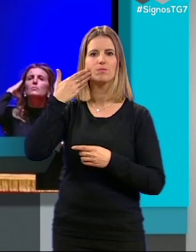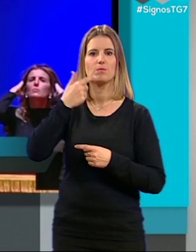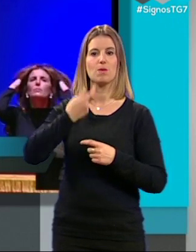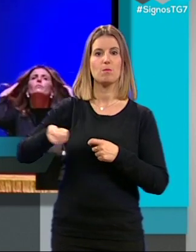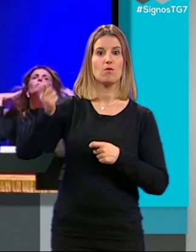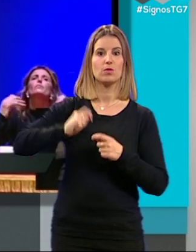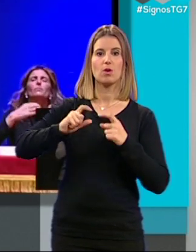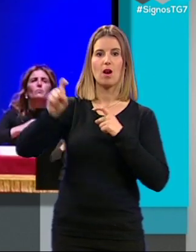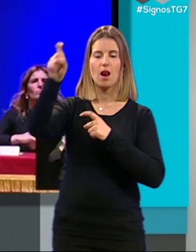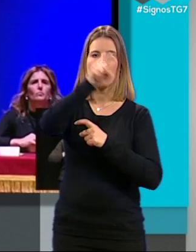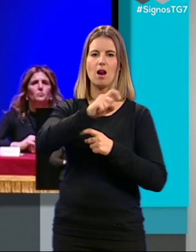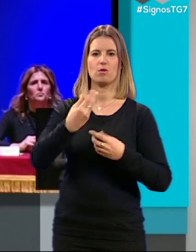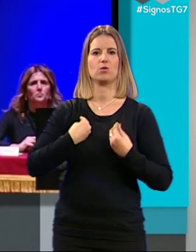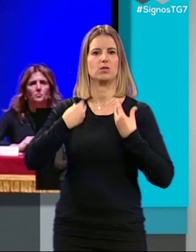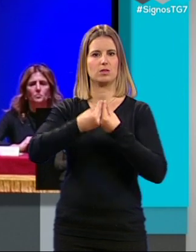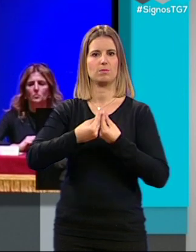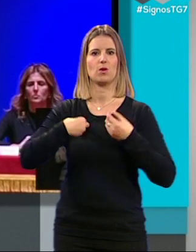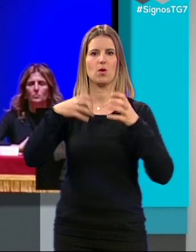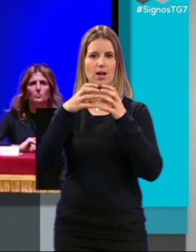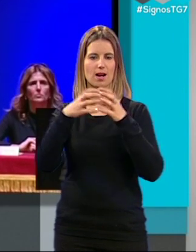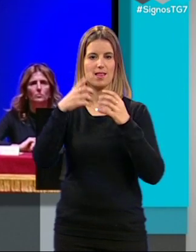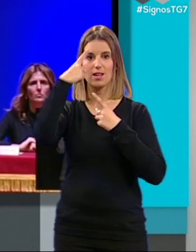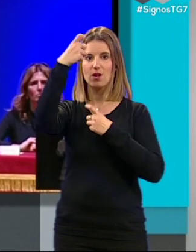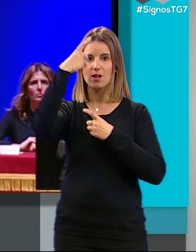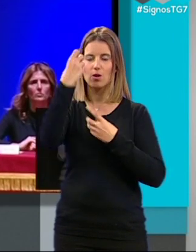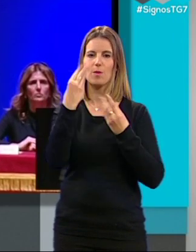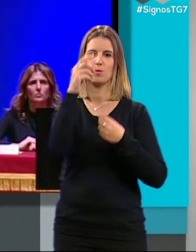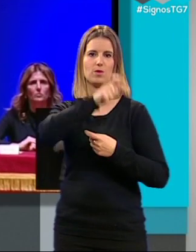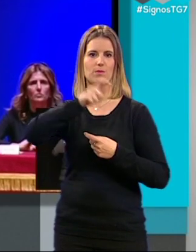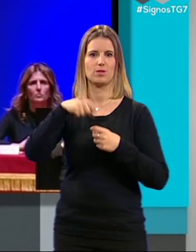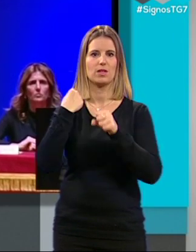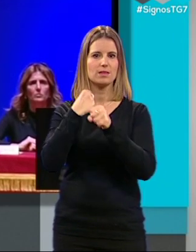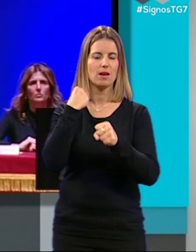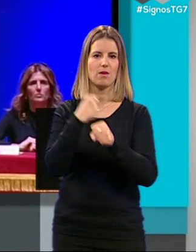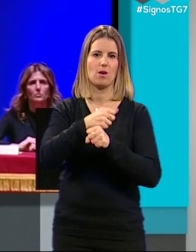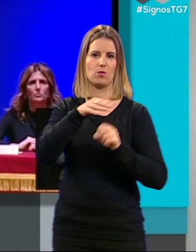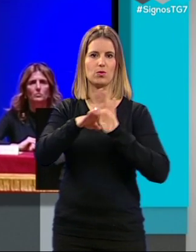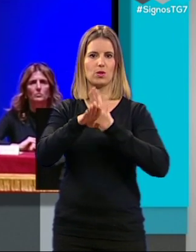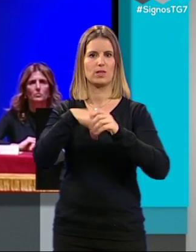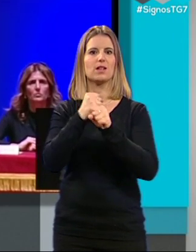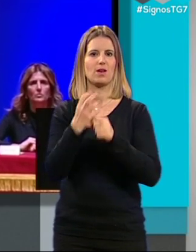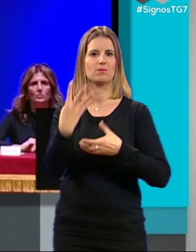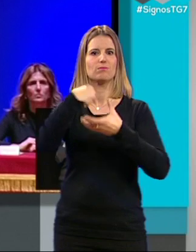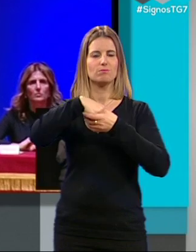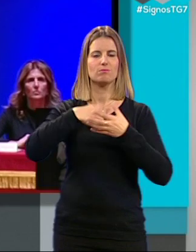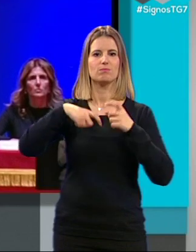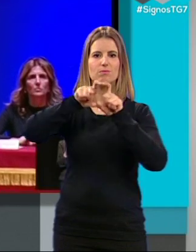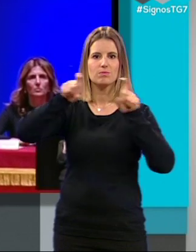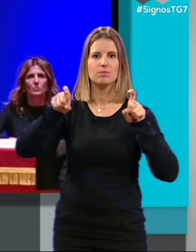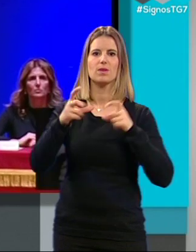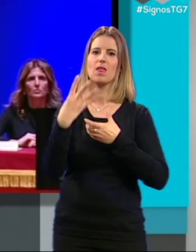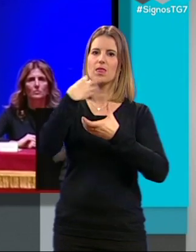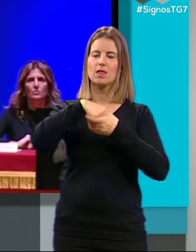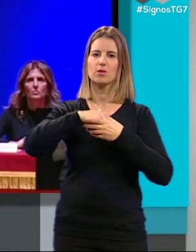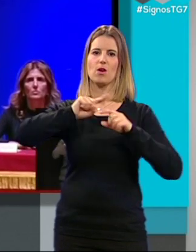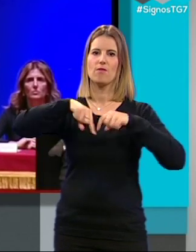profesión me llevó. Y quiero recordar a tantas personas que han trabajado y trabajan con nosotros, que han formado parte de la